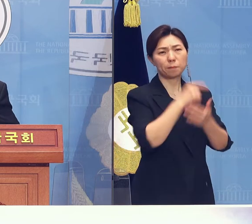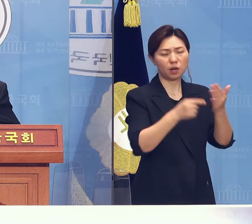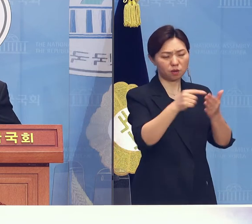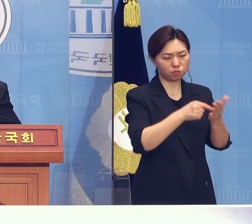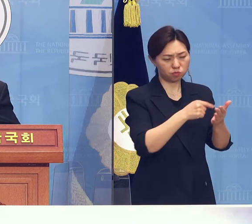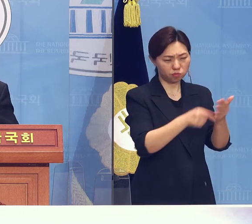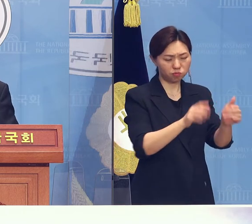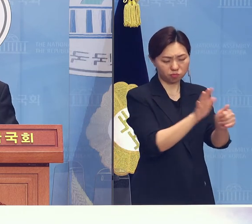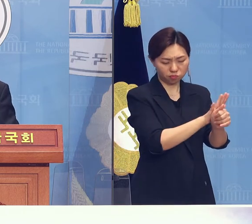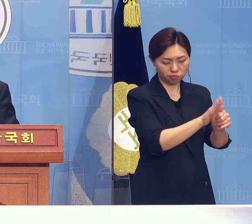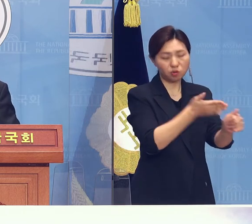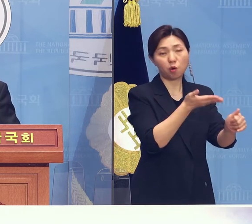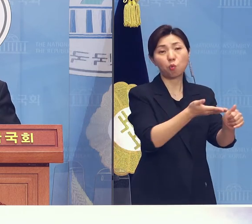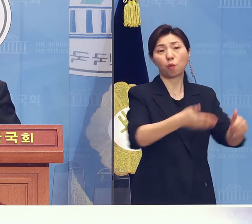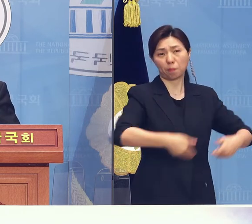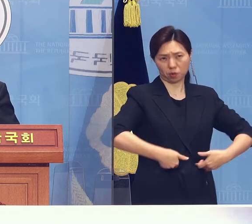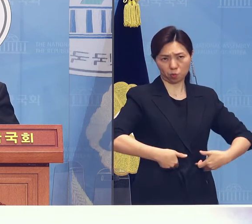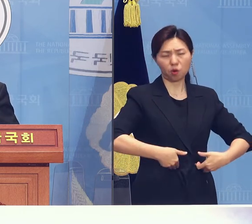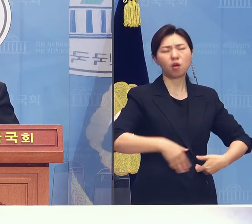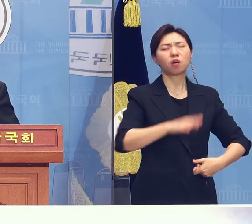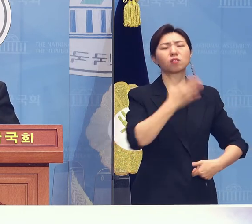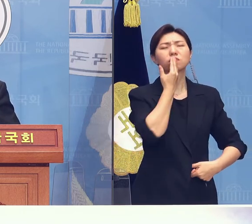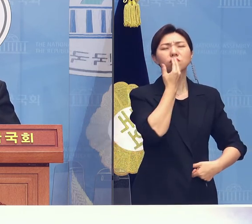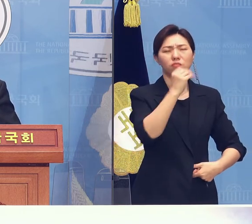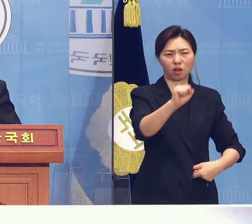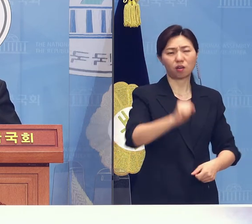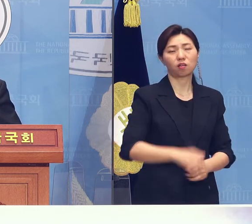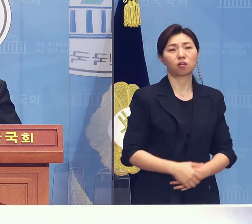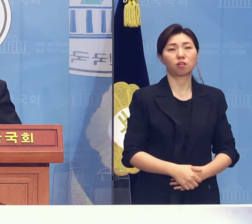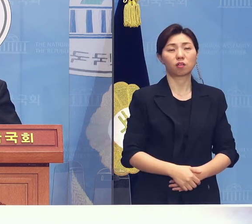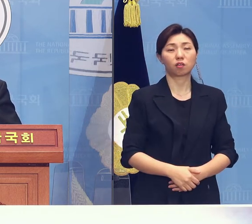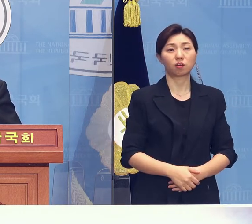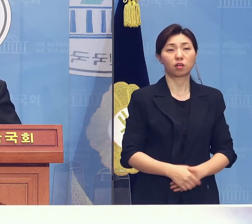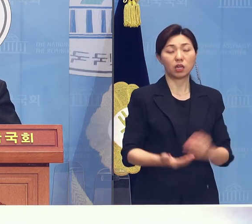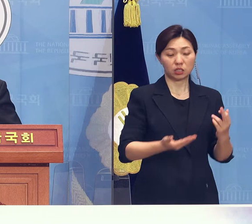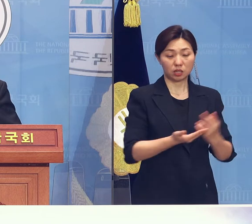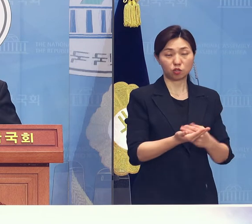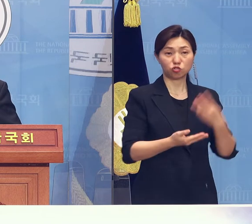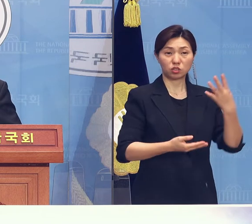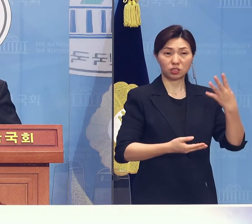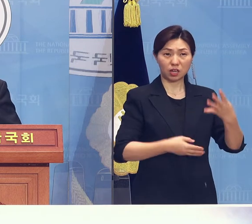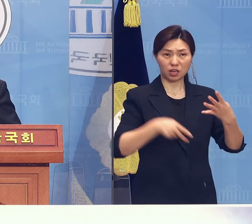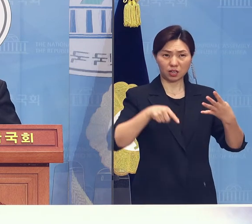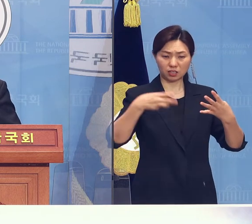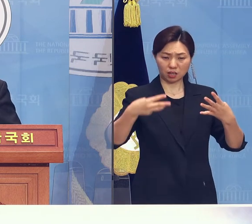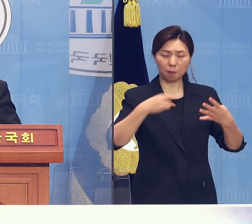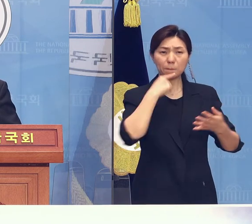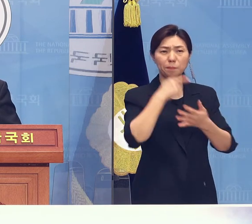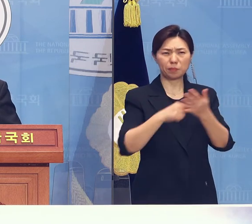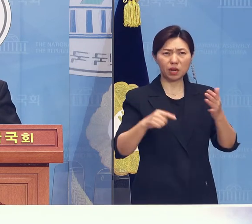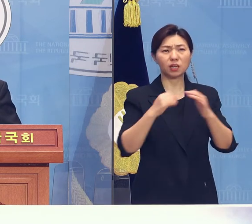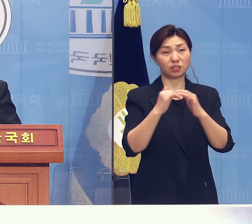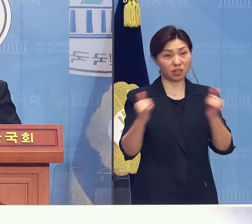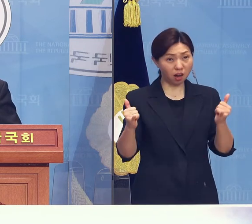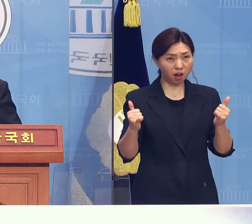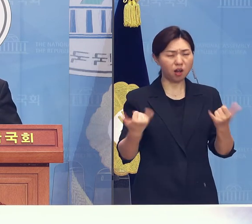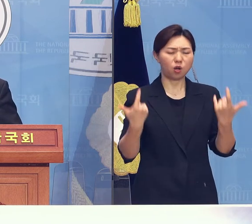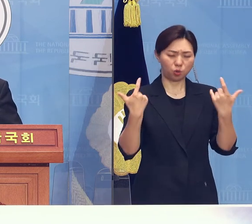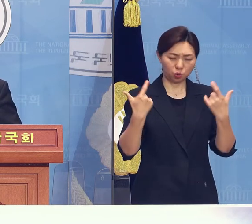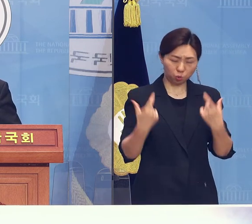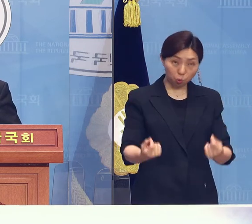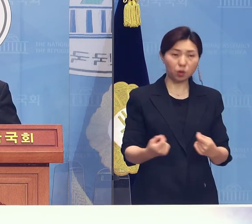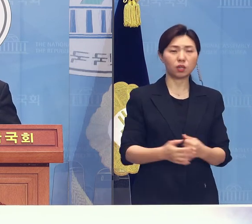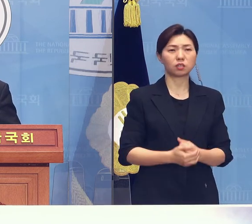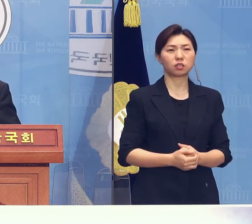농사건 피해자들에게도 제조 사상사건 피해자들과 동일하게 보상조치가 이루어질 수 있도록